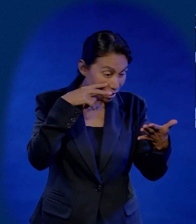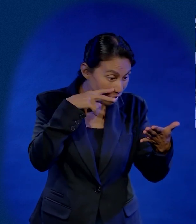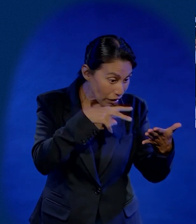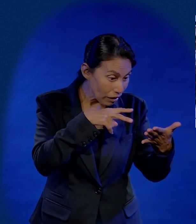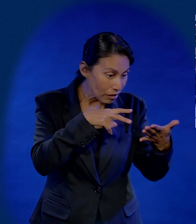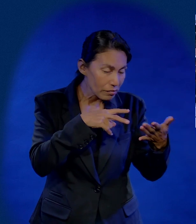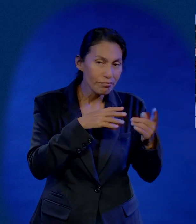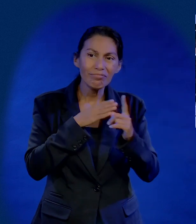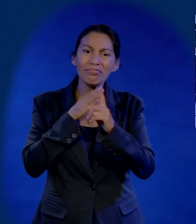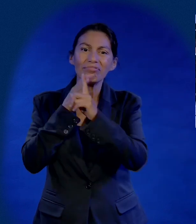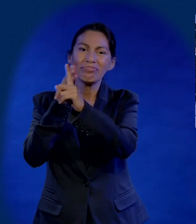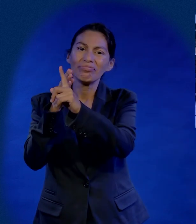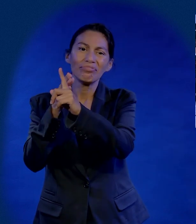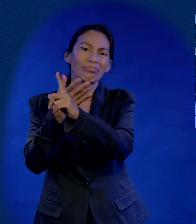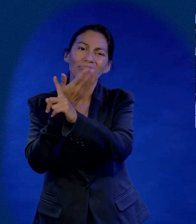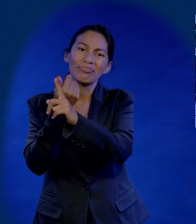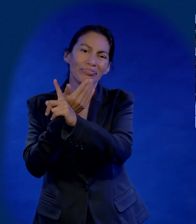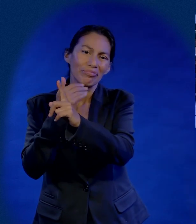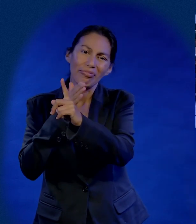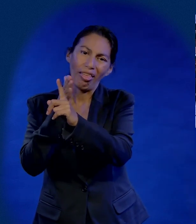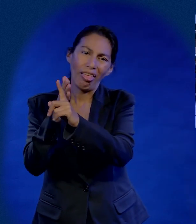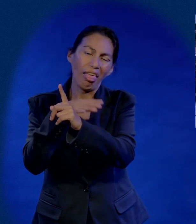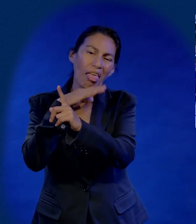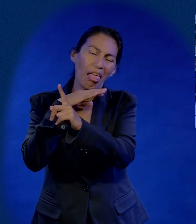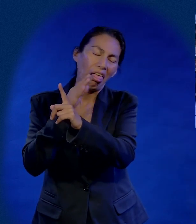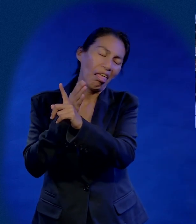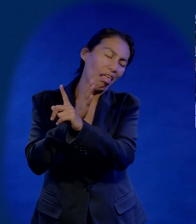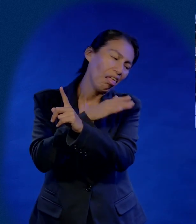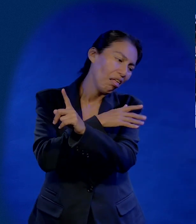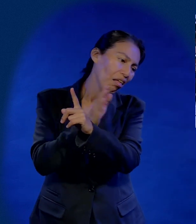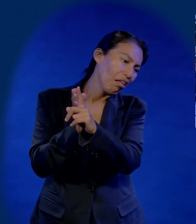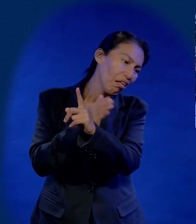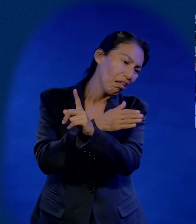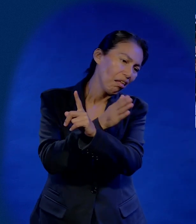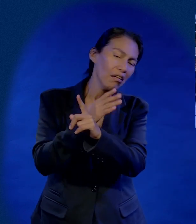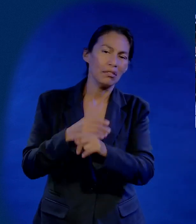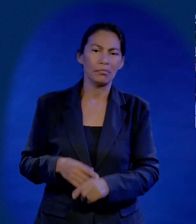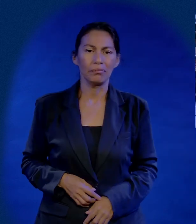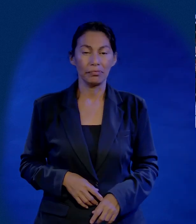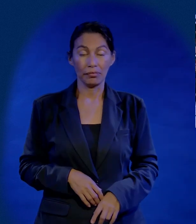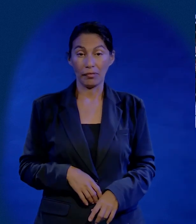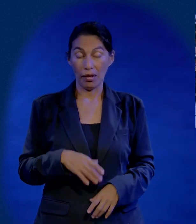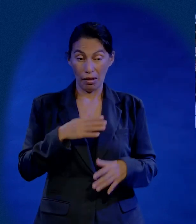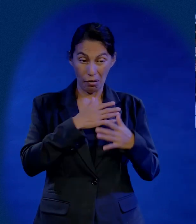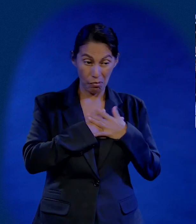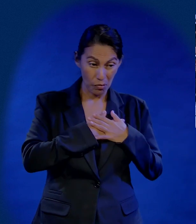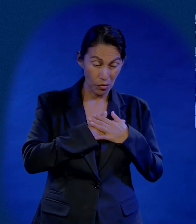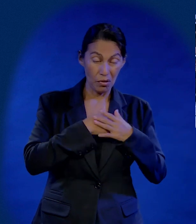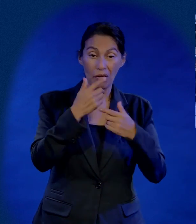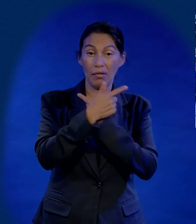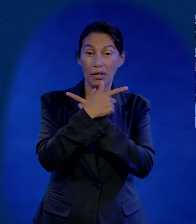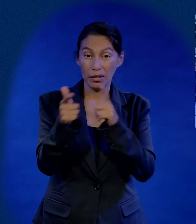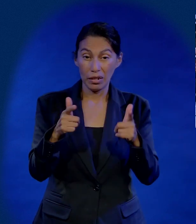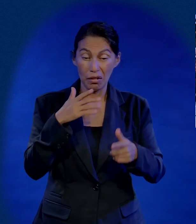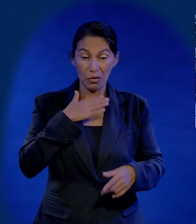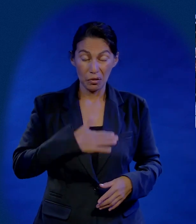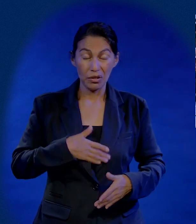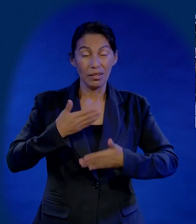detalles, en los puntos, en las comas. Estaba perdidos de enfoque, perdiendo lo más importante, el